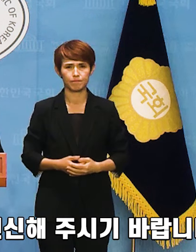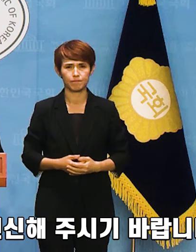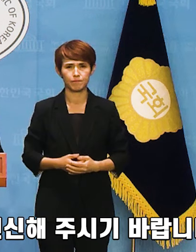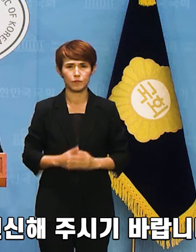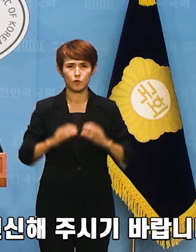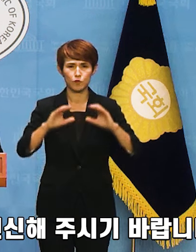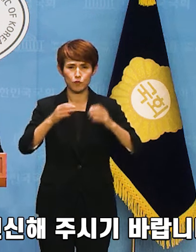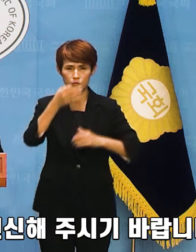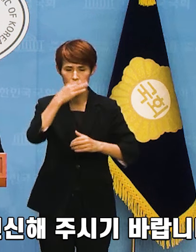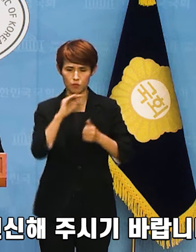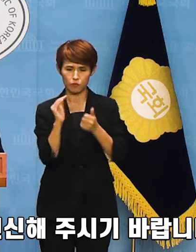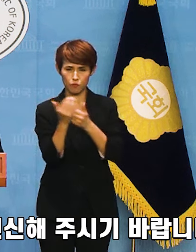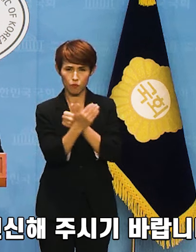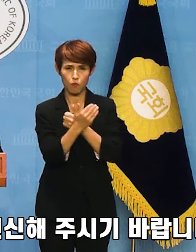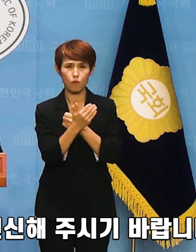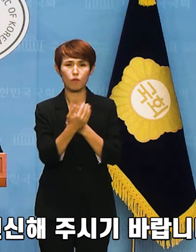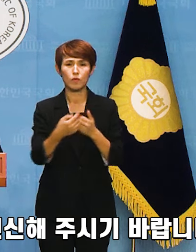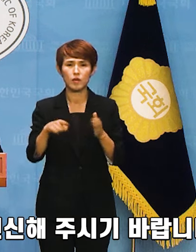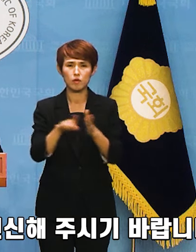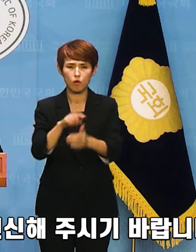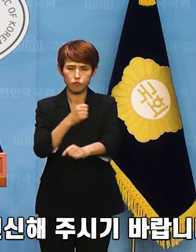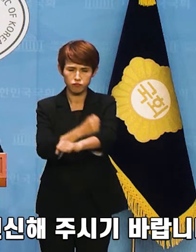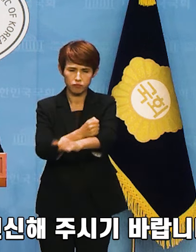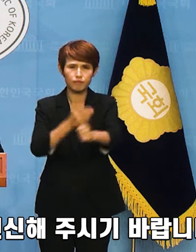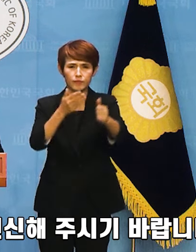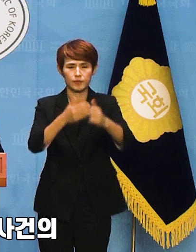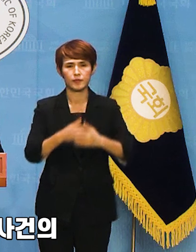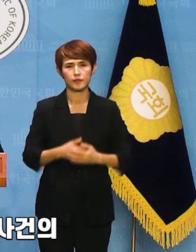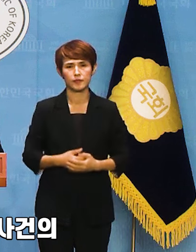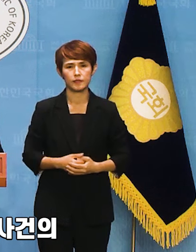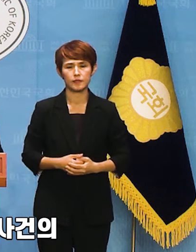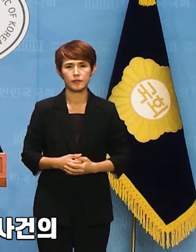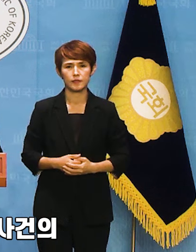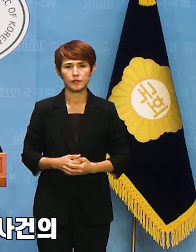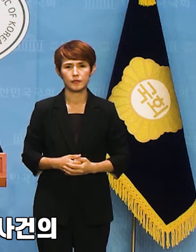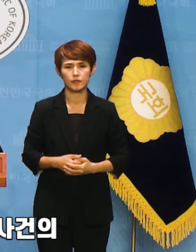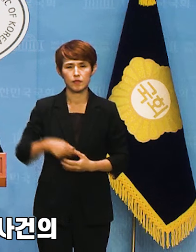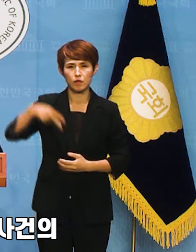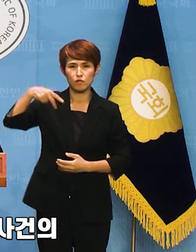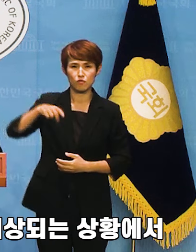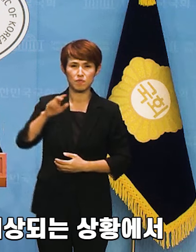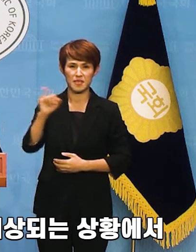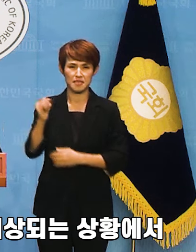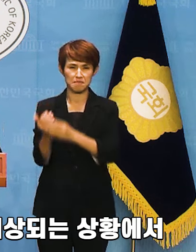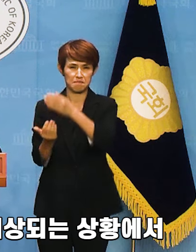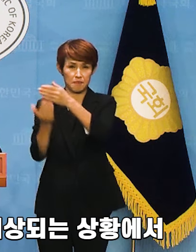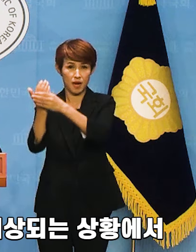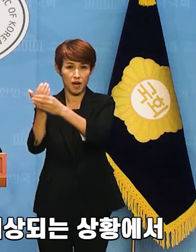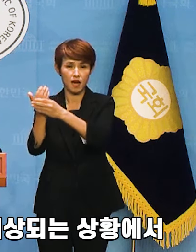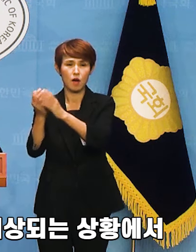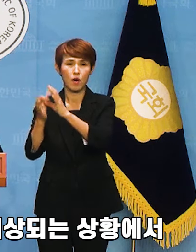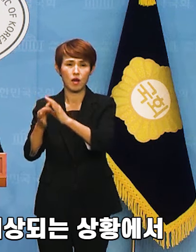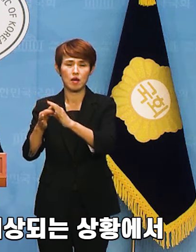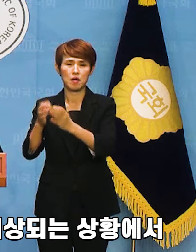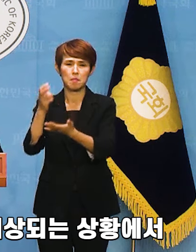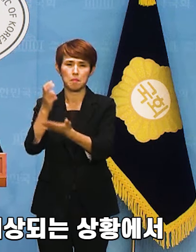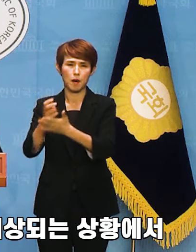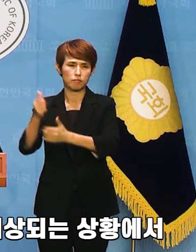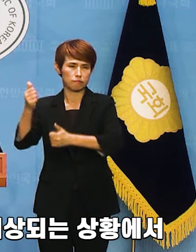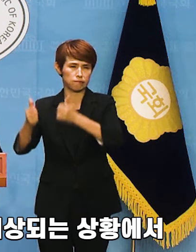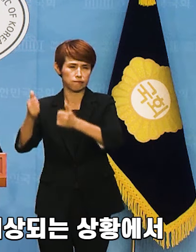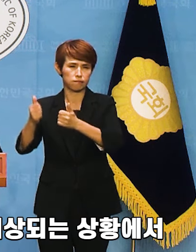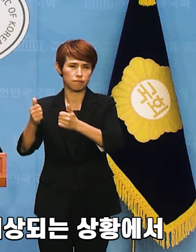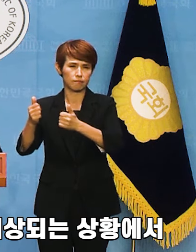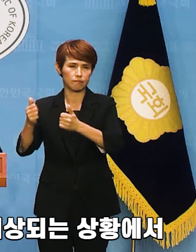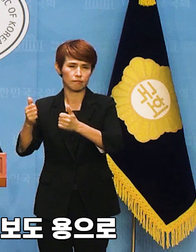국익수호와 국가안보를 위해 헌신해 주시기 바랍니다. 특히 수미테리 사건의 법정 다툼이 있을 것으로 예상되는